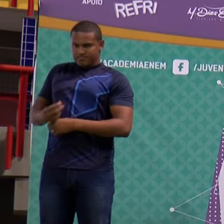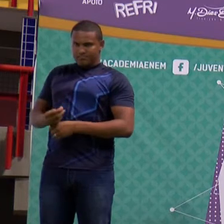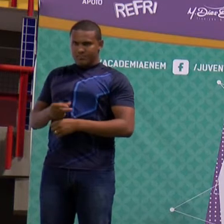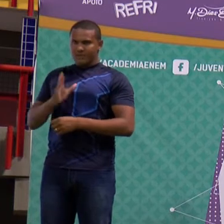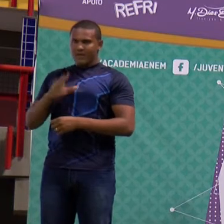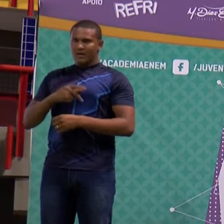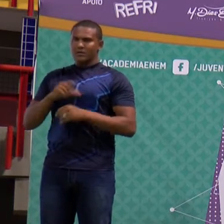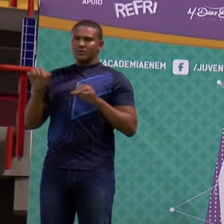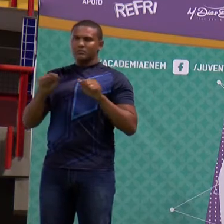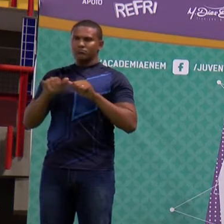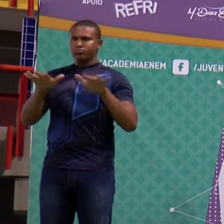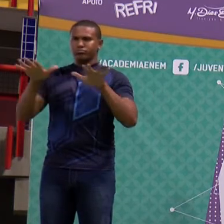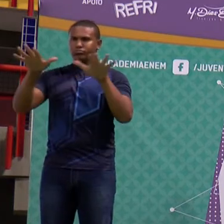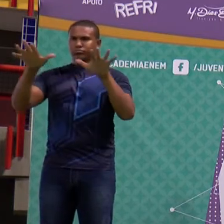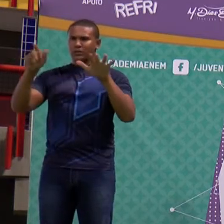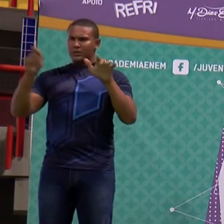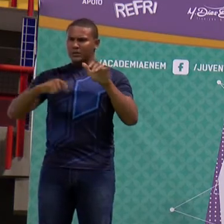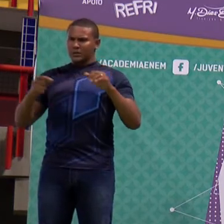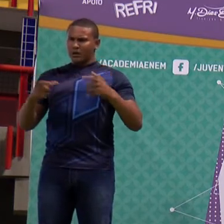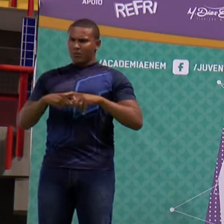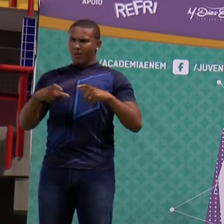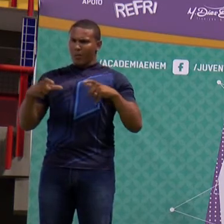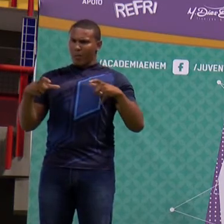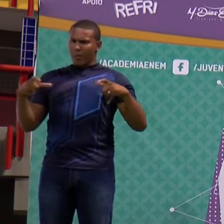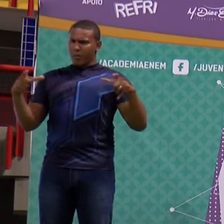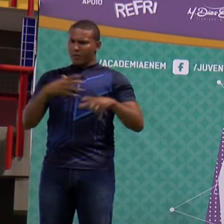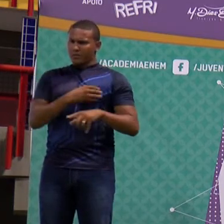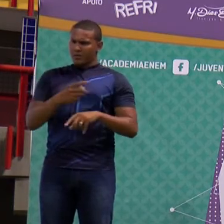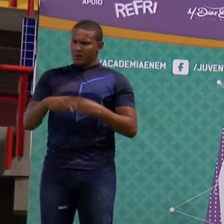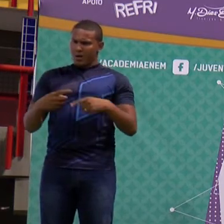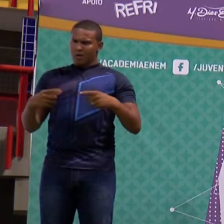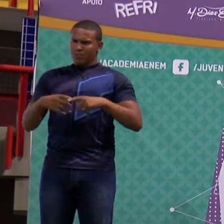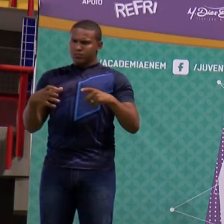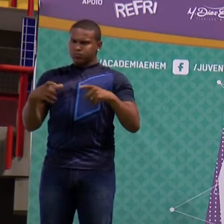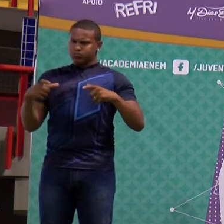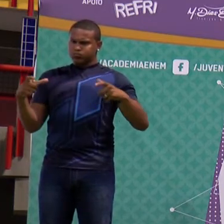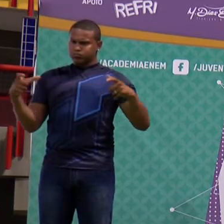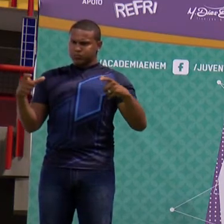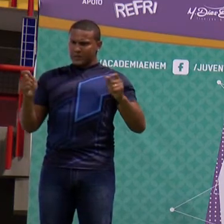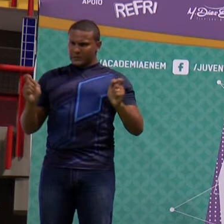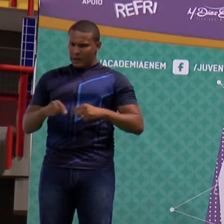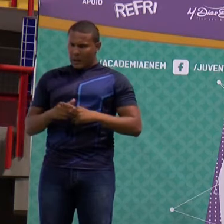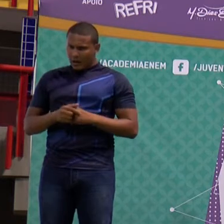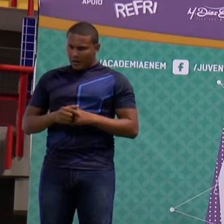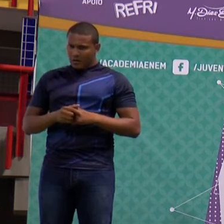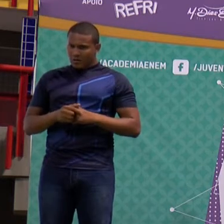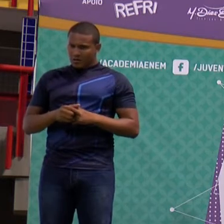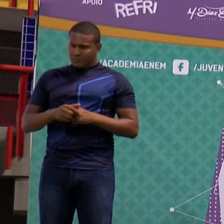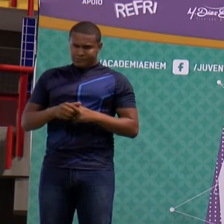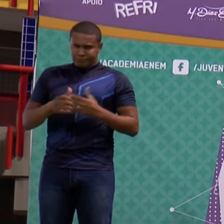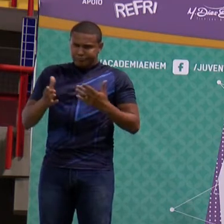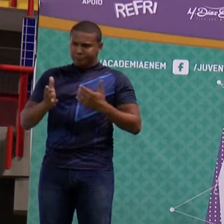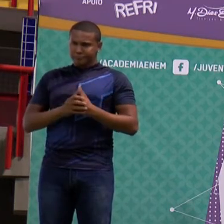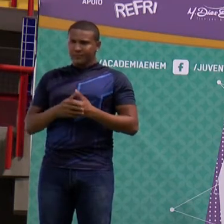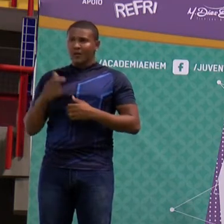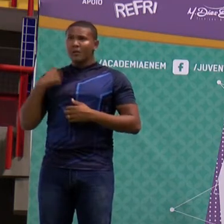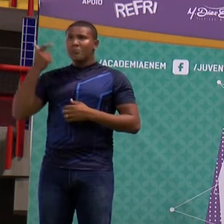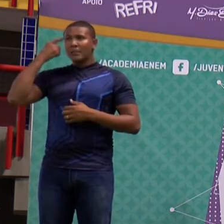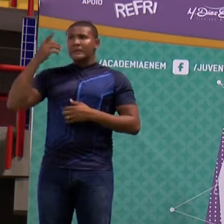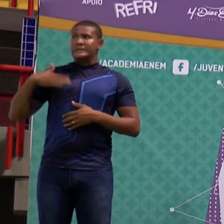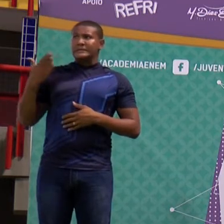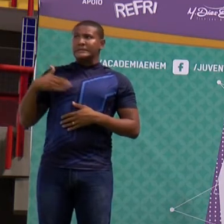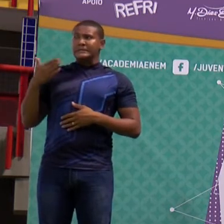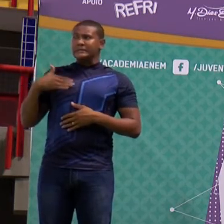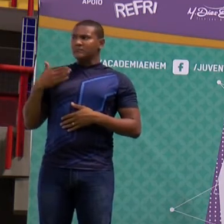irão se reproduzir e aumentar em número, substituindo a população original. Gente, esse era o grande temor. Ele